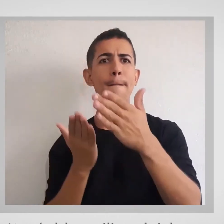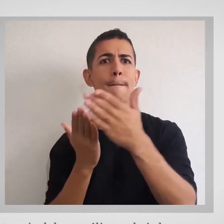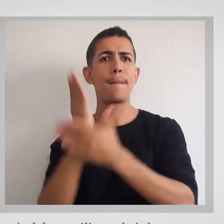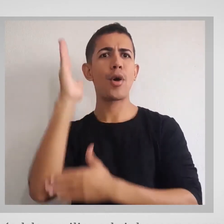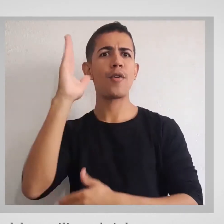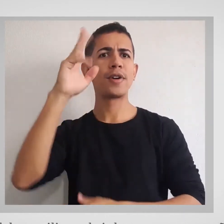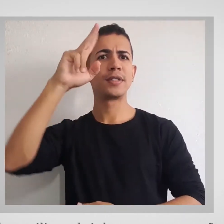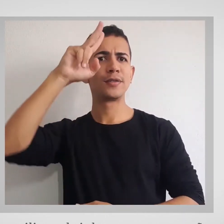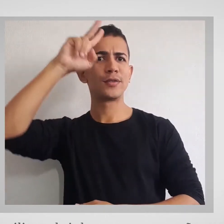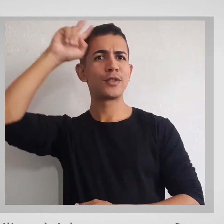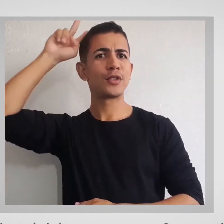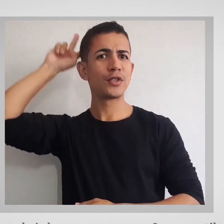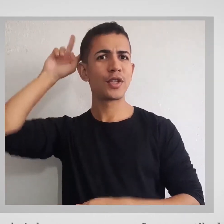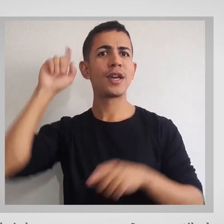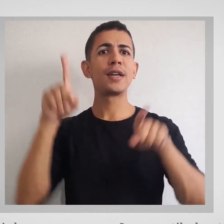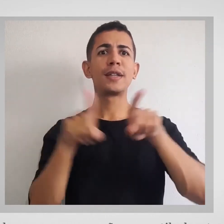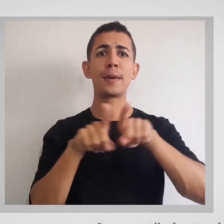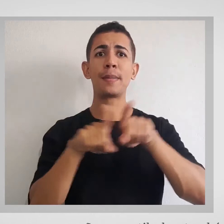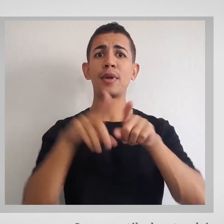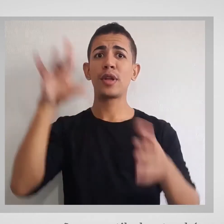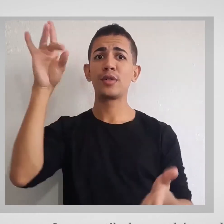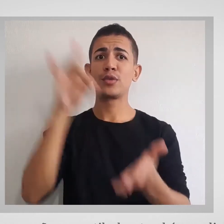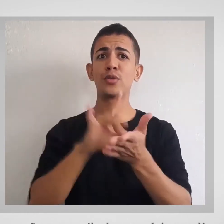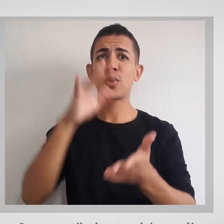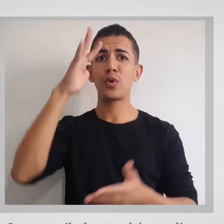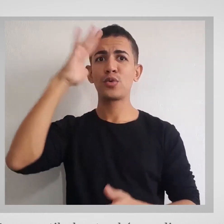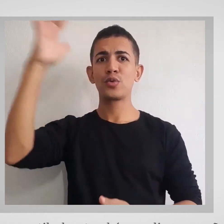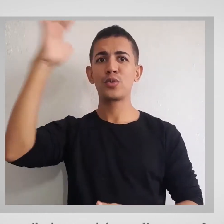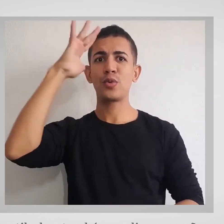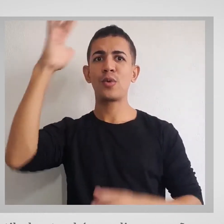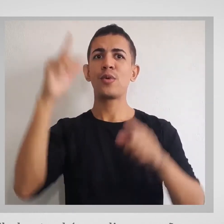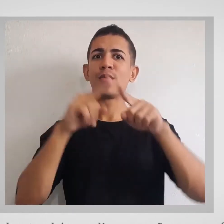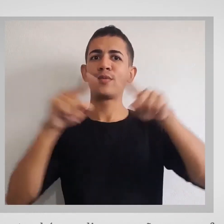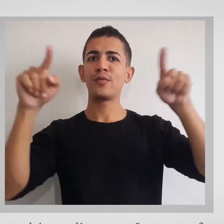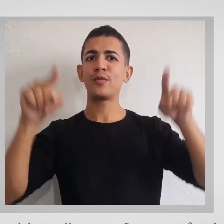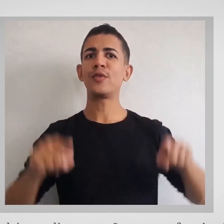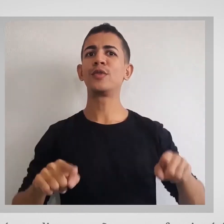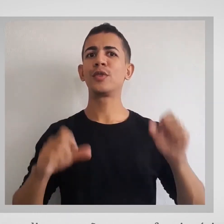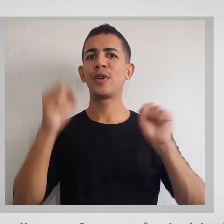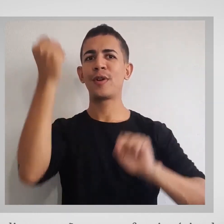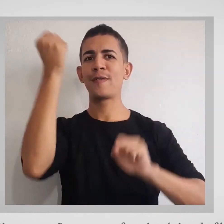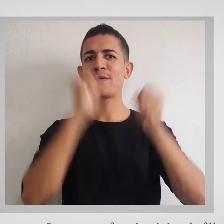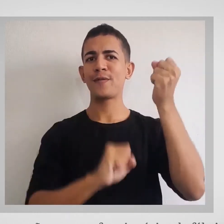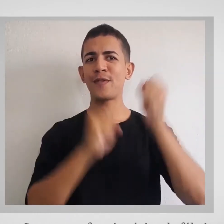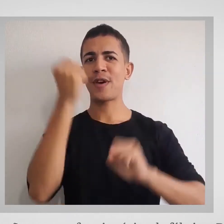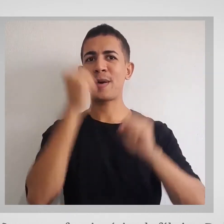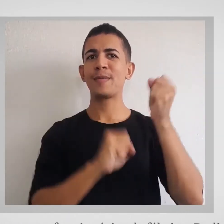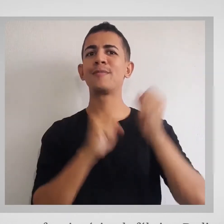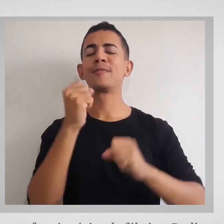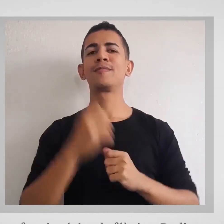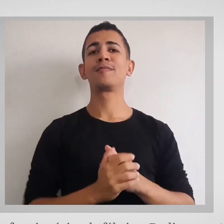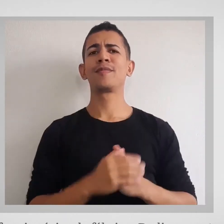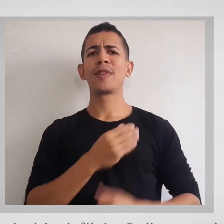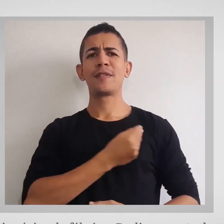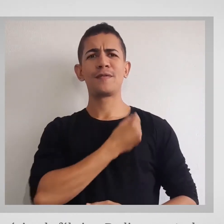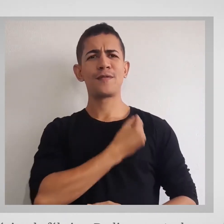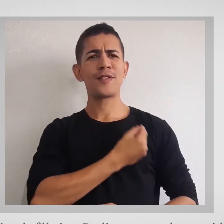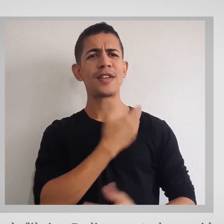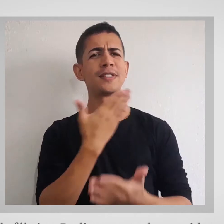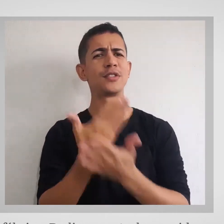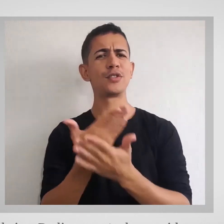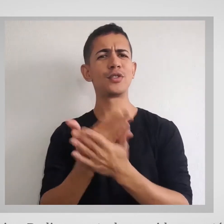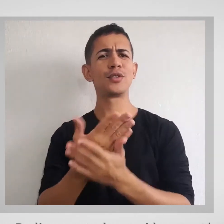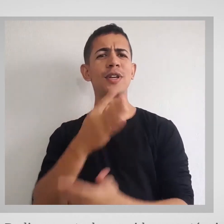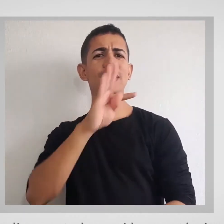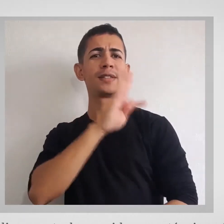Também realizava sessões com os funcionários da fábrica. Dedicou parte da sua vida a essa técnica. Foi na escola